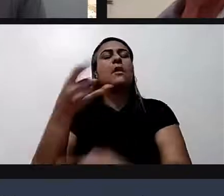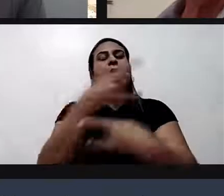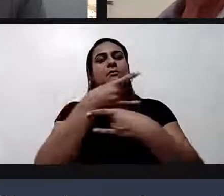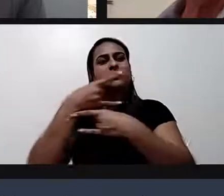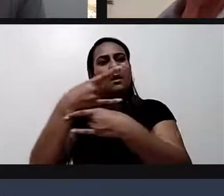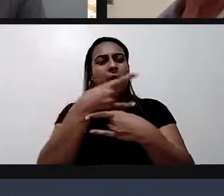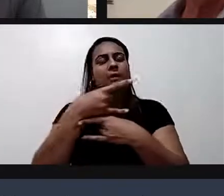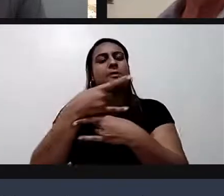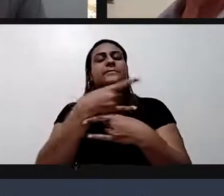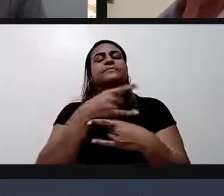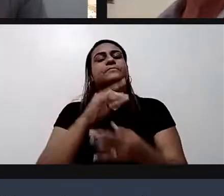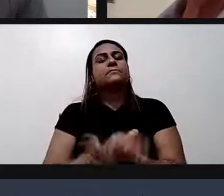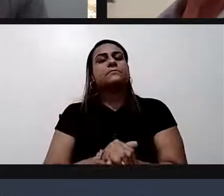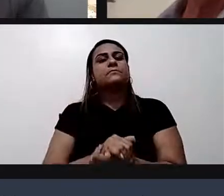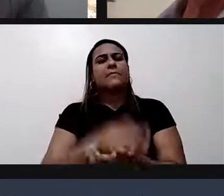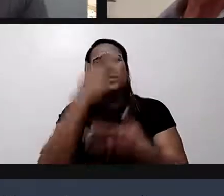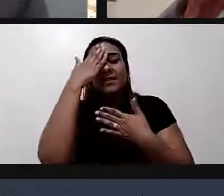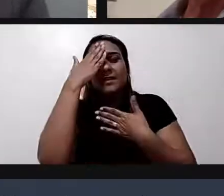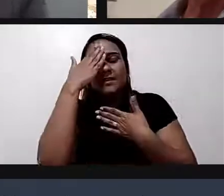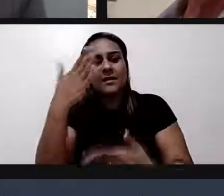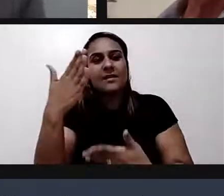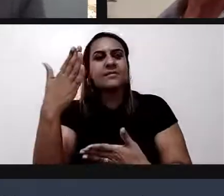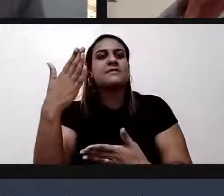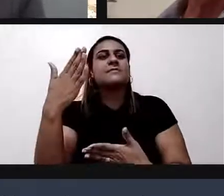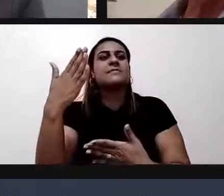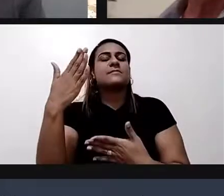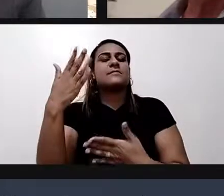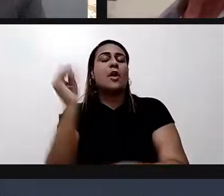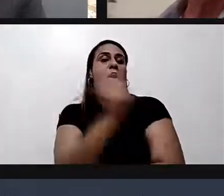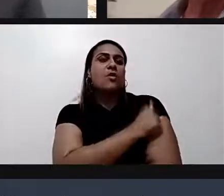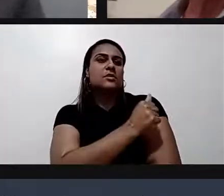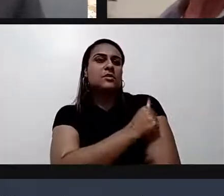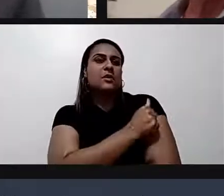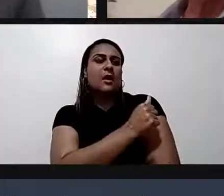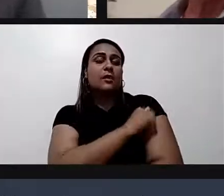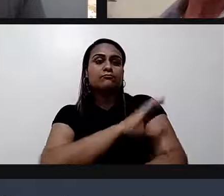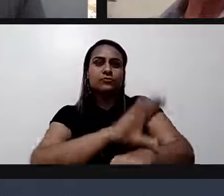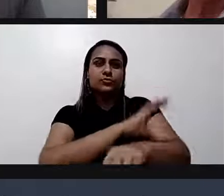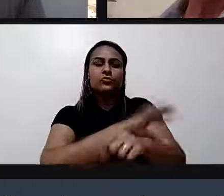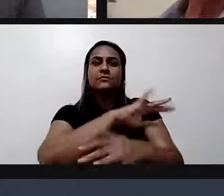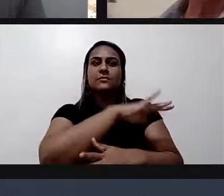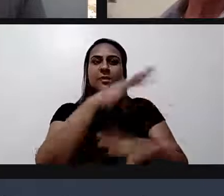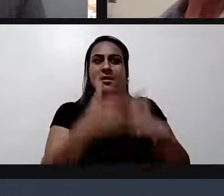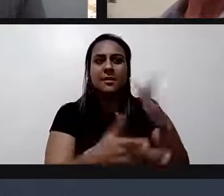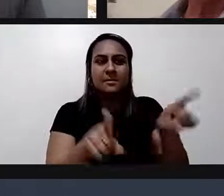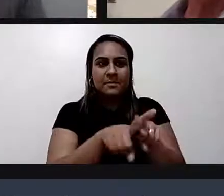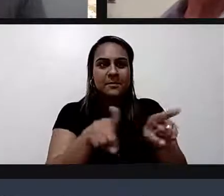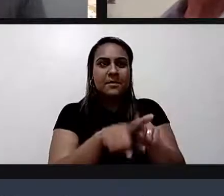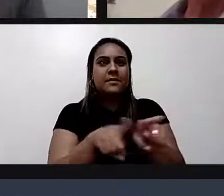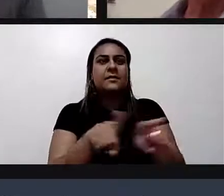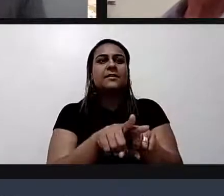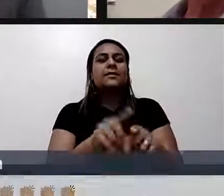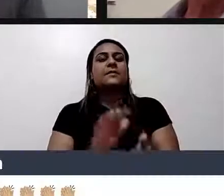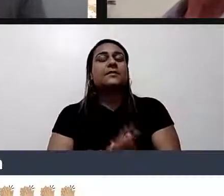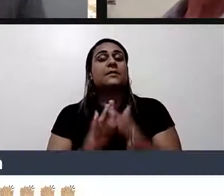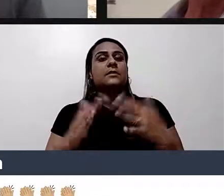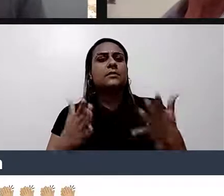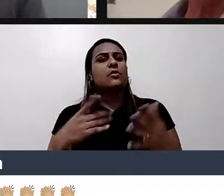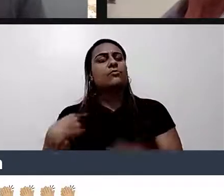mundo mais uma vez que aqui os alunos do curso que estão participando sempre comentando então pessoal estamos aqui juntos qualquer novidade qualquer